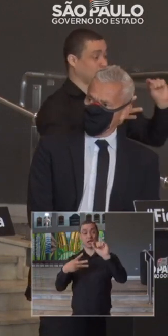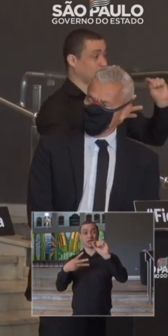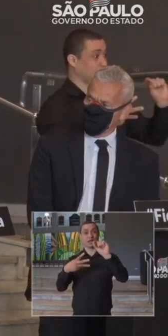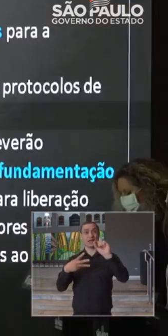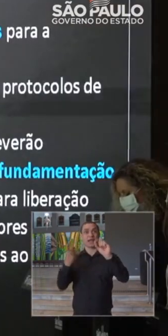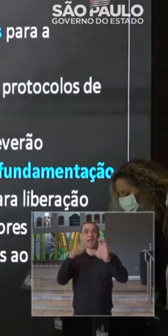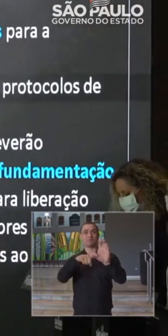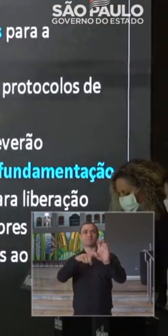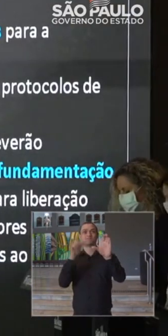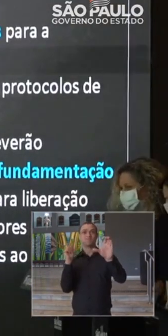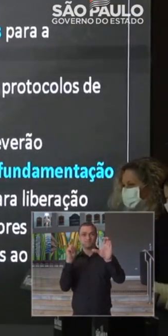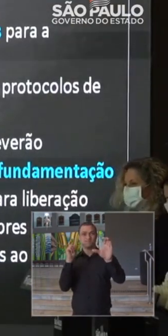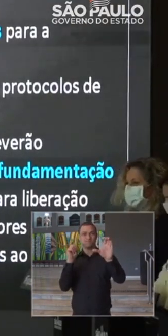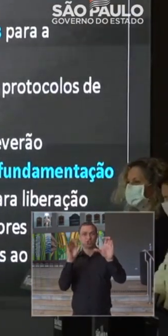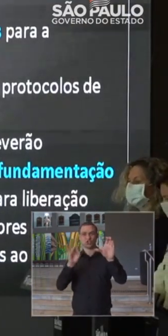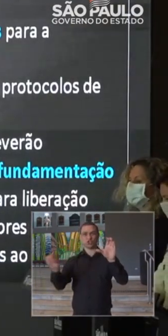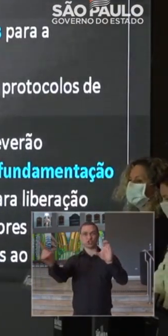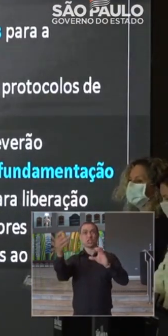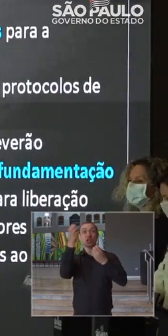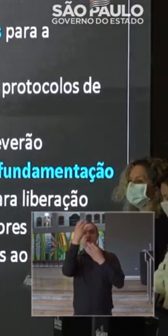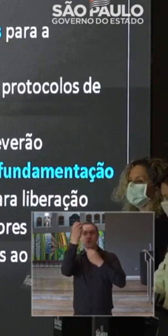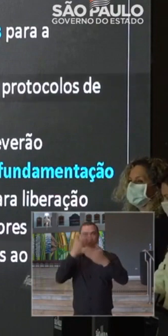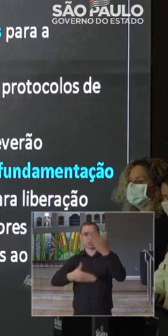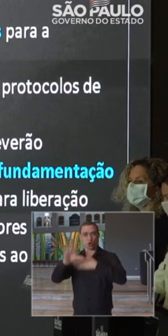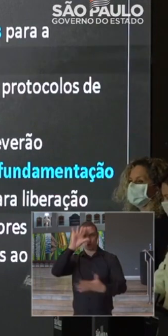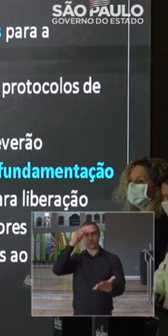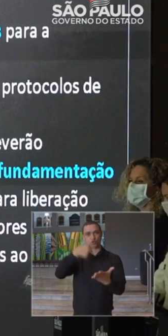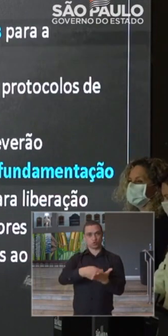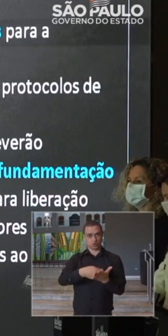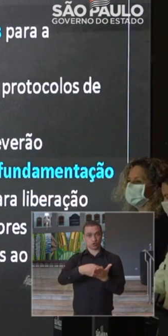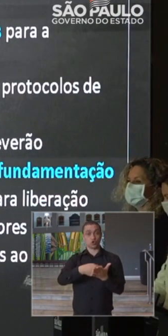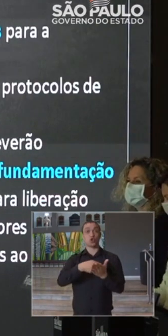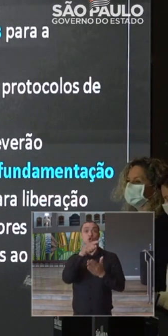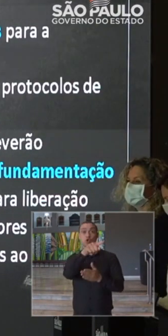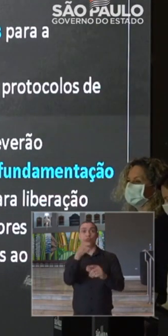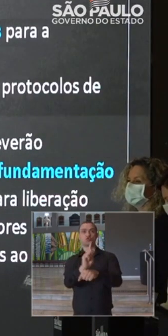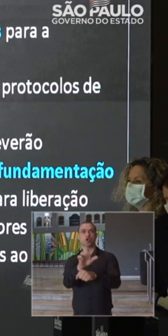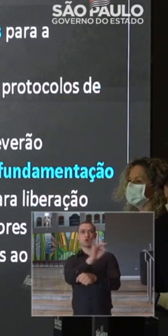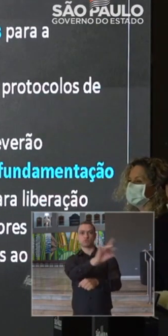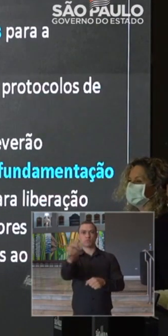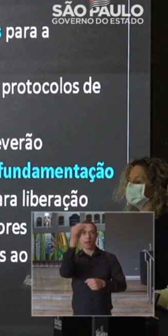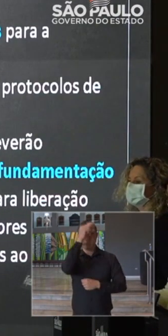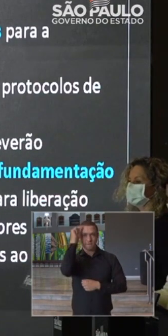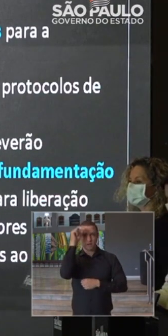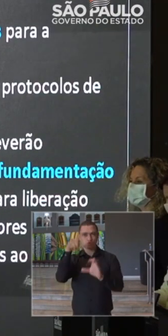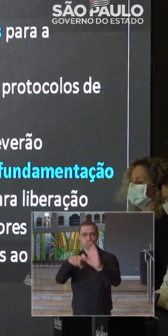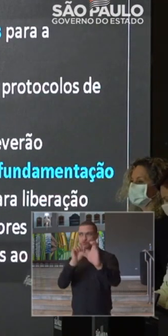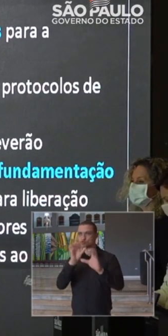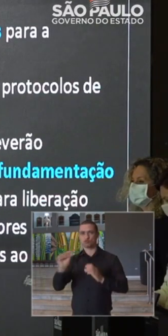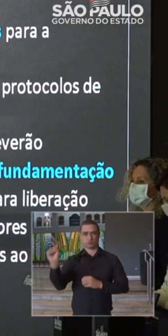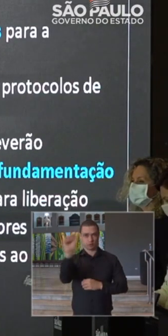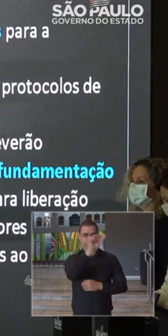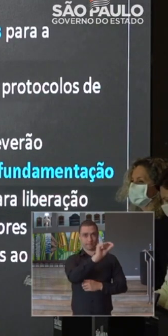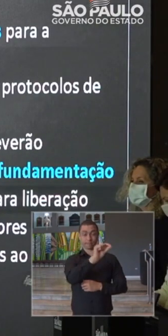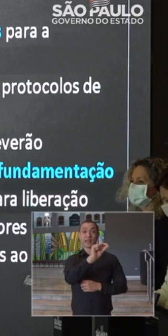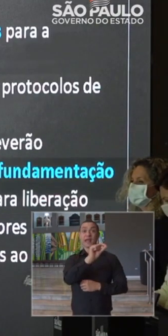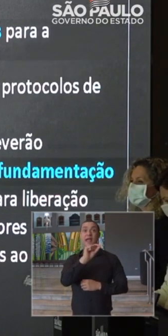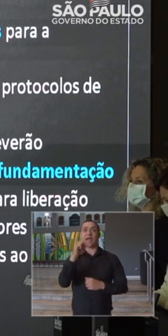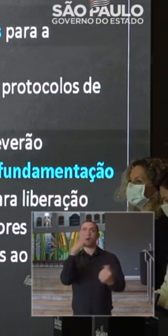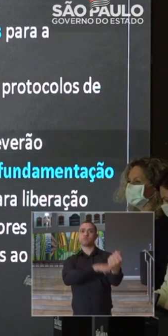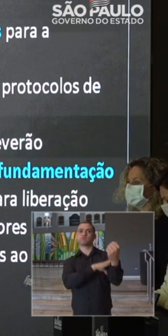a autonomia e o compartilhamento de decisões com os gestores municipais nesse processo. O